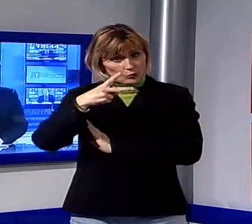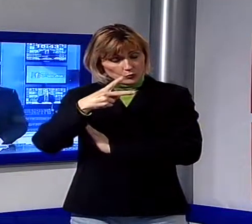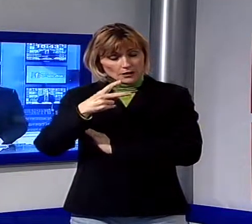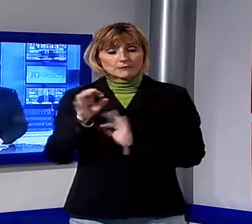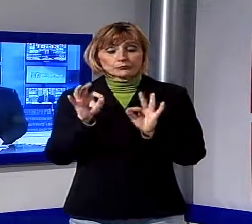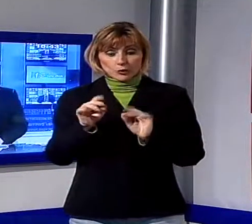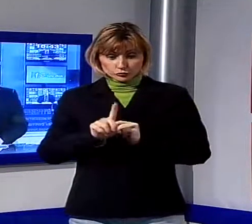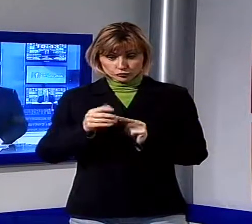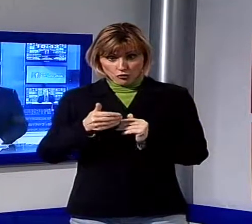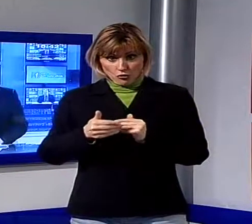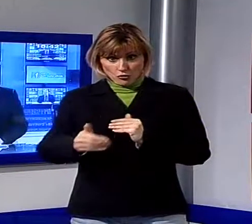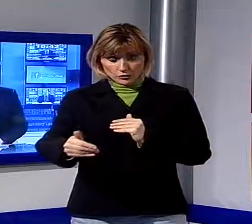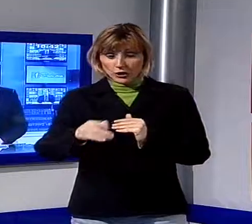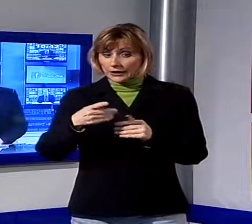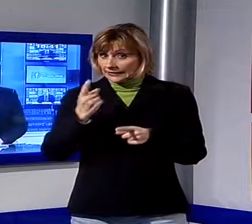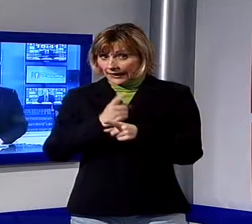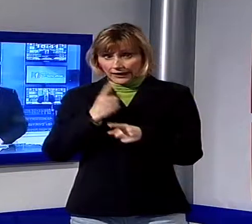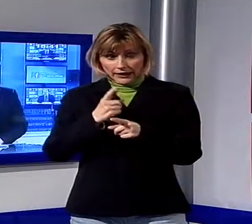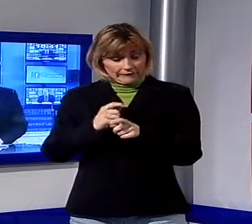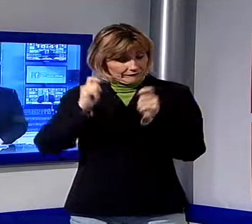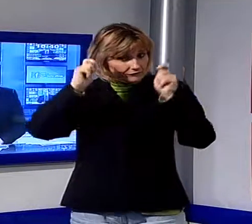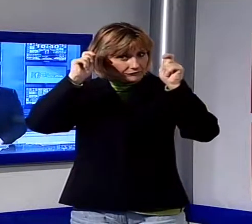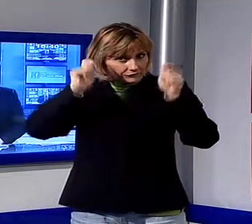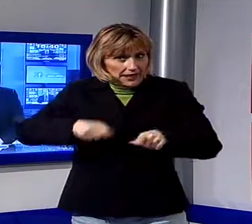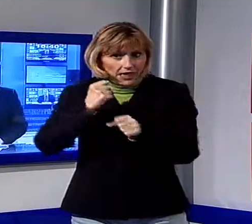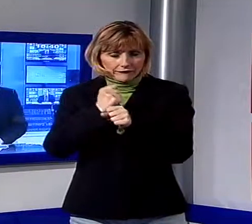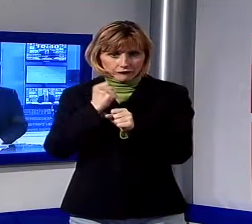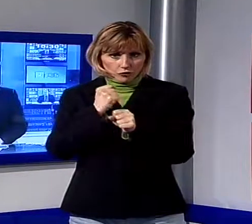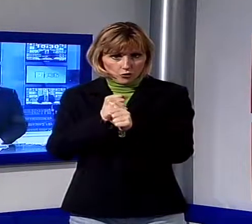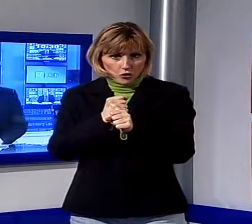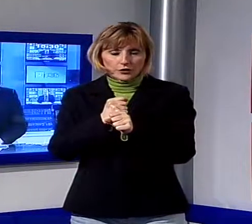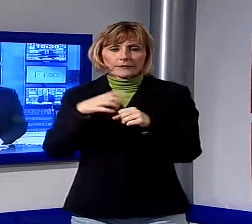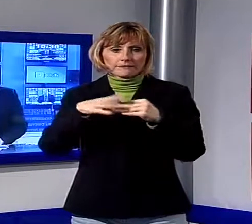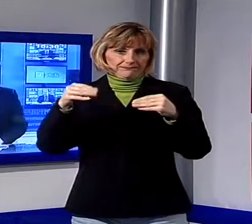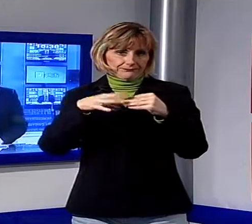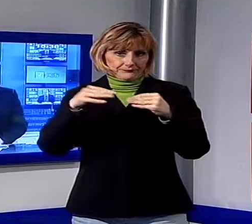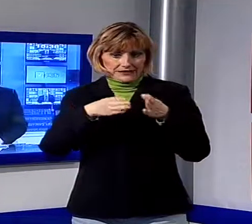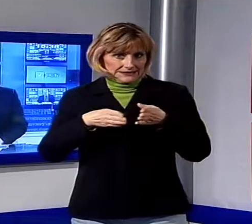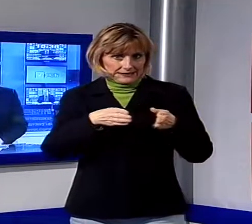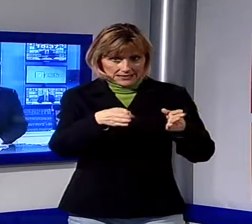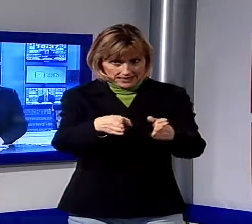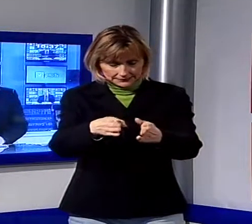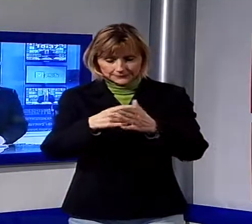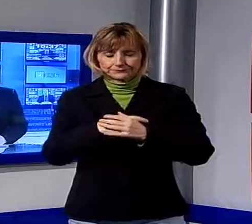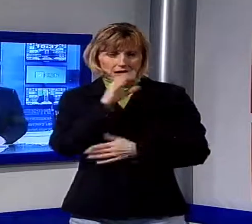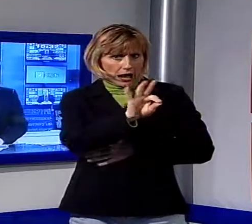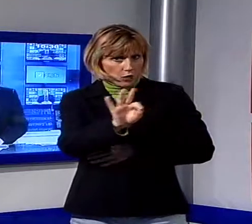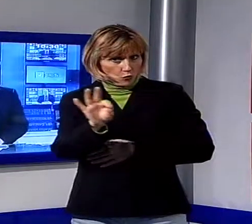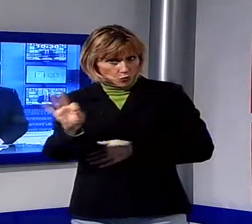in questi giorni stanno per partire i cantieri per i primi lavori di risistemazione di alcune delle